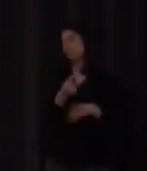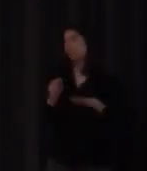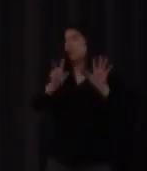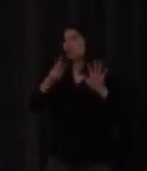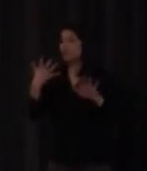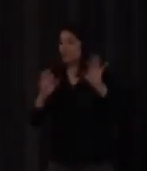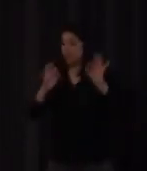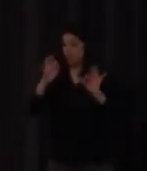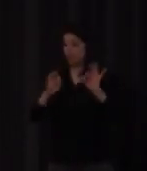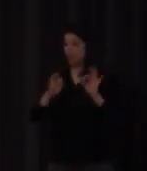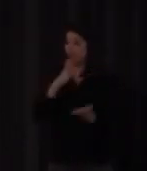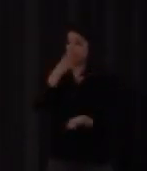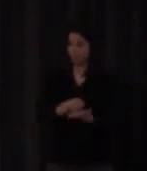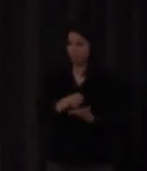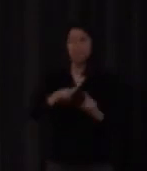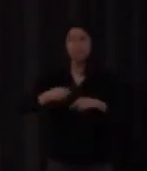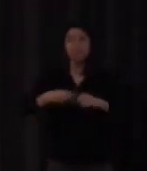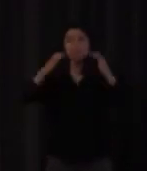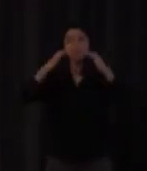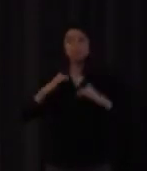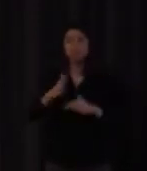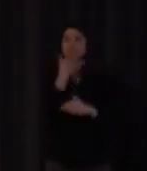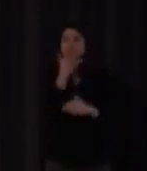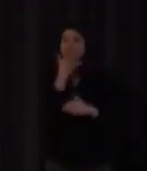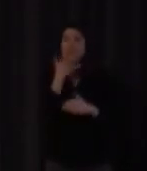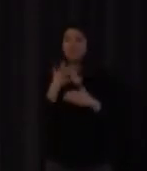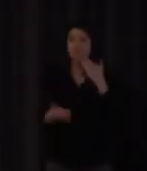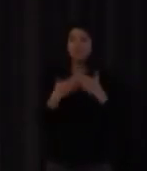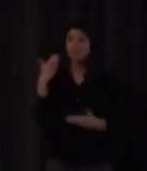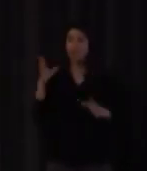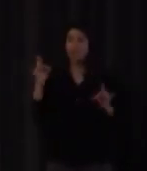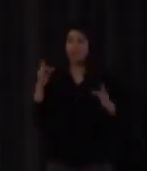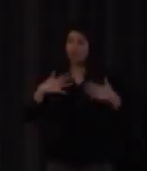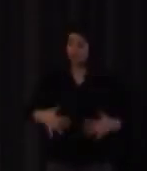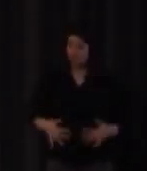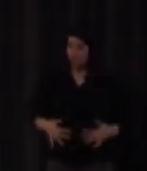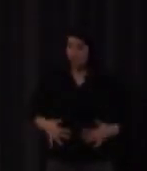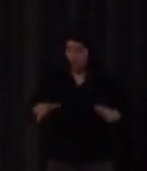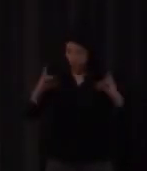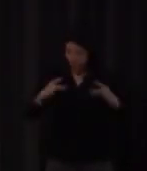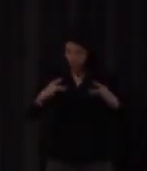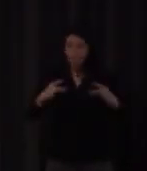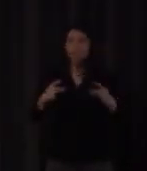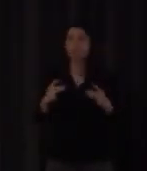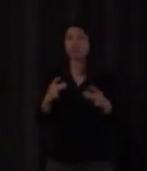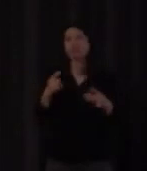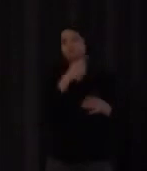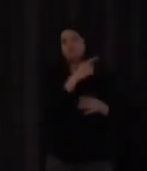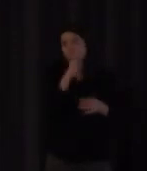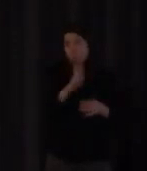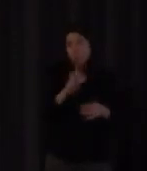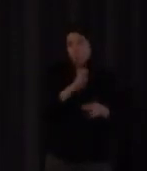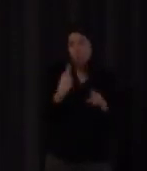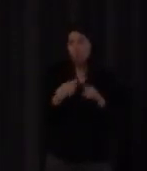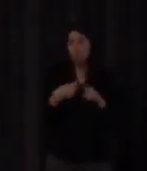los signos que tienen que empiezan en contacto con el cuerpo que esto es una cuestión también muy curiosa porque en